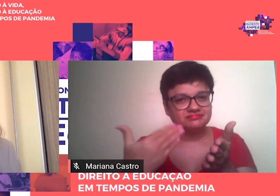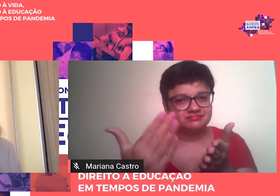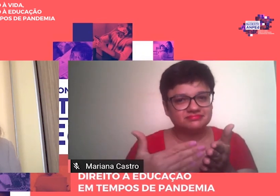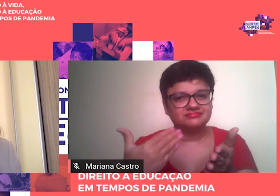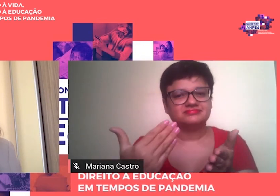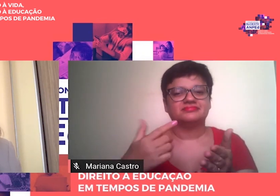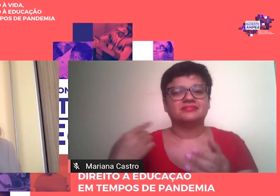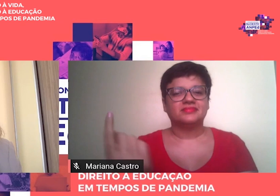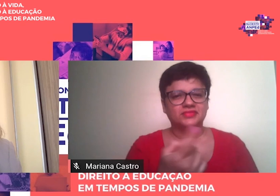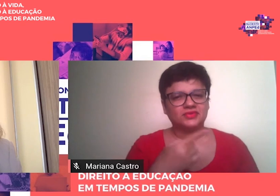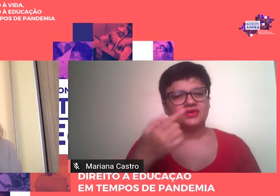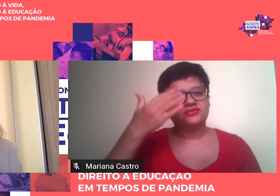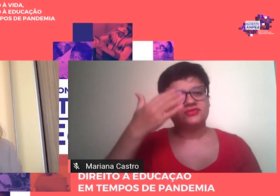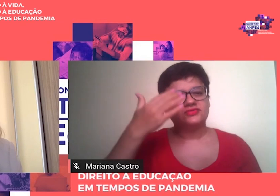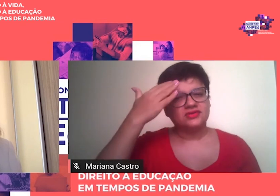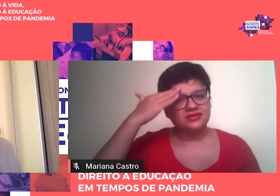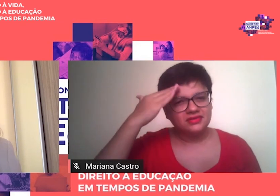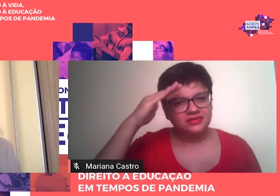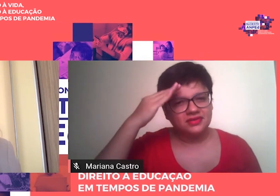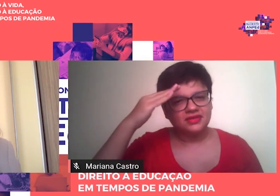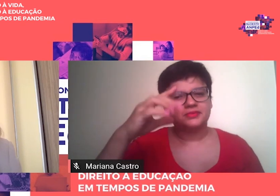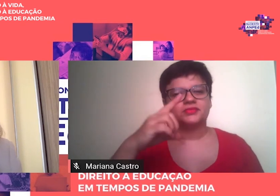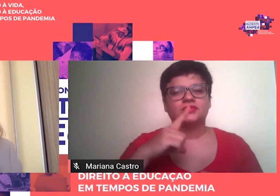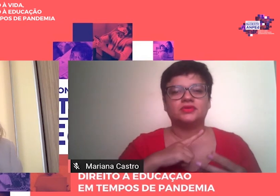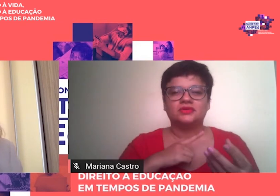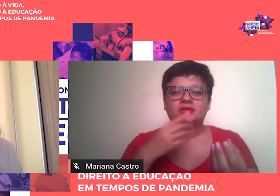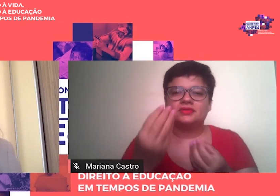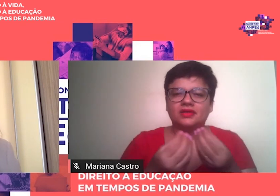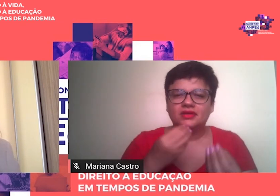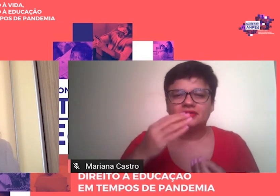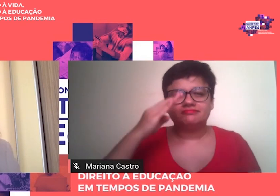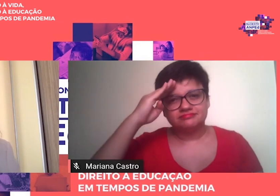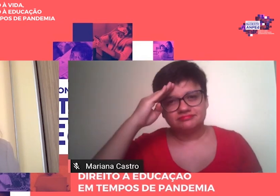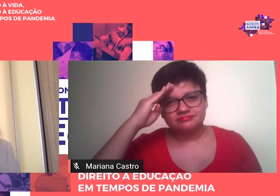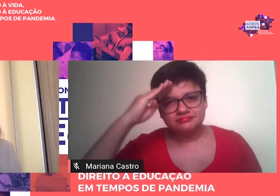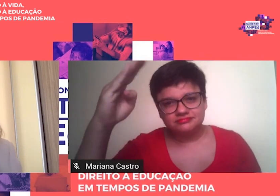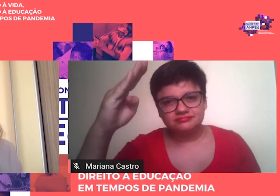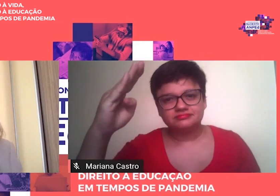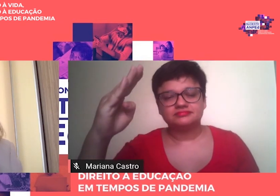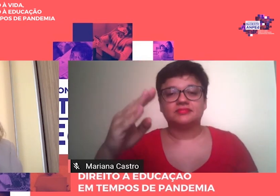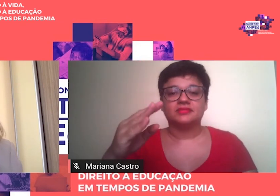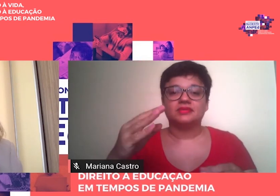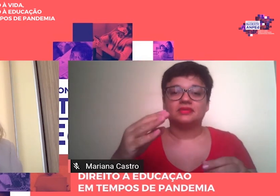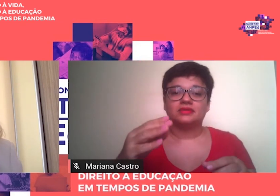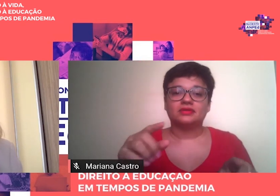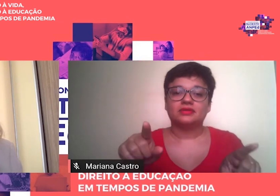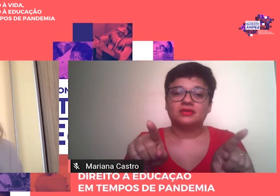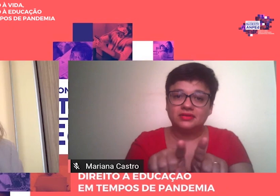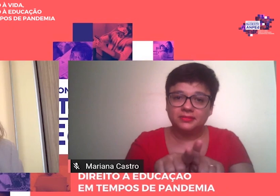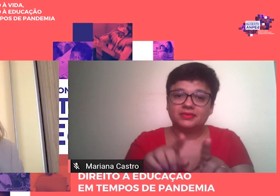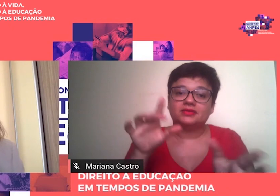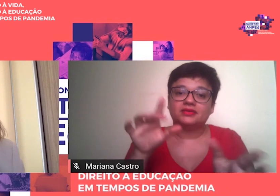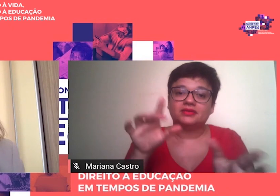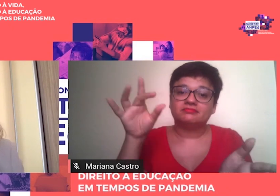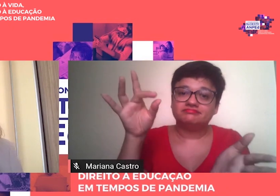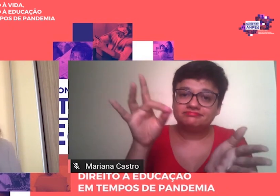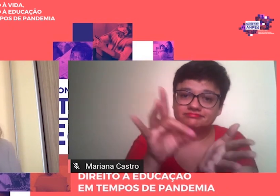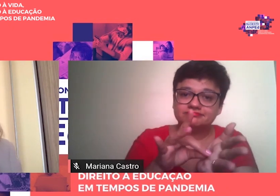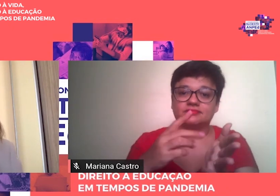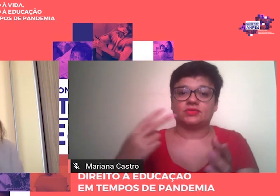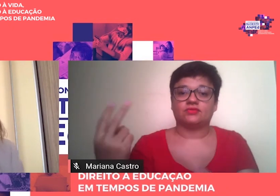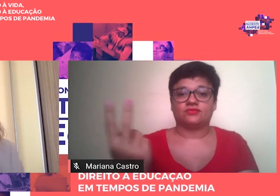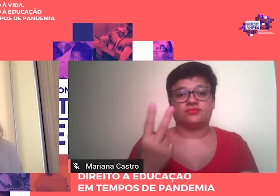Entendemos que é uma forma De privilegiar E de dar o verdadeiro E o devido valor